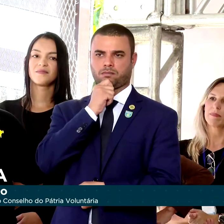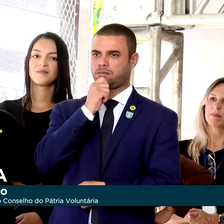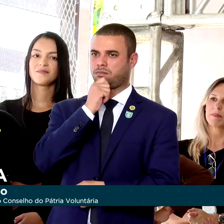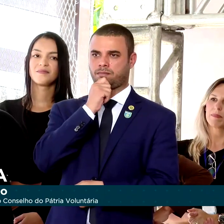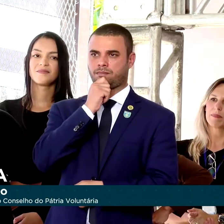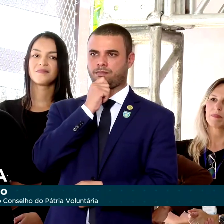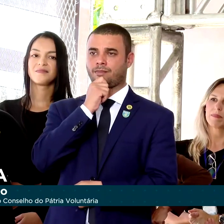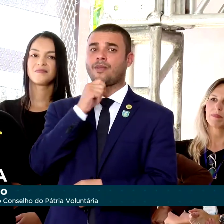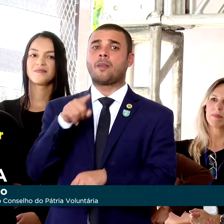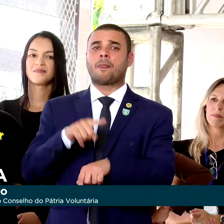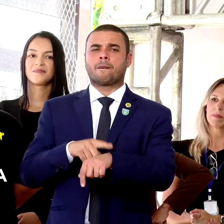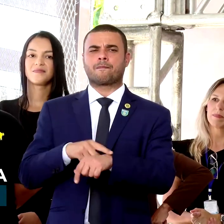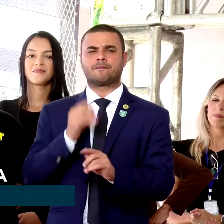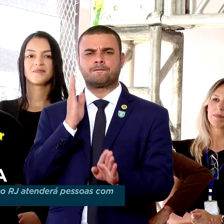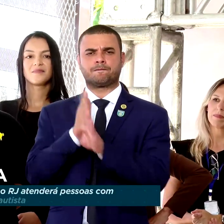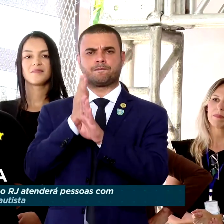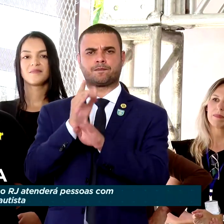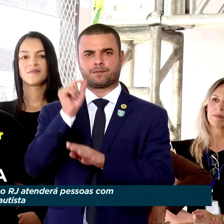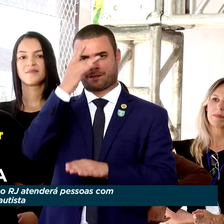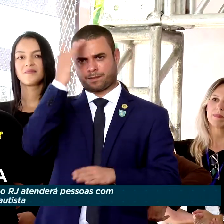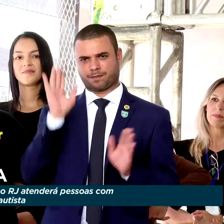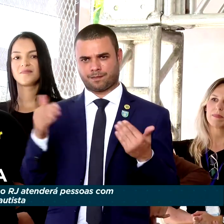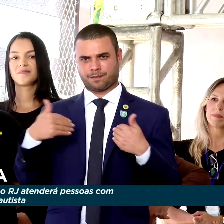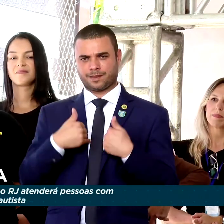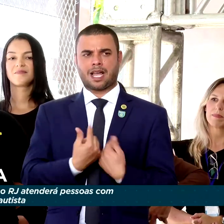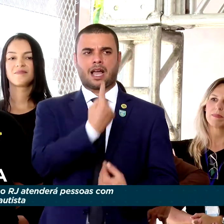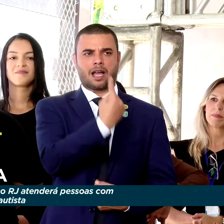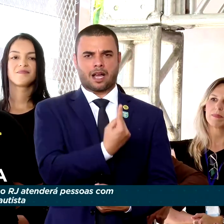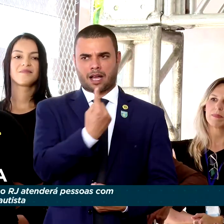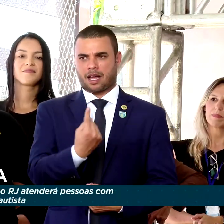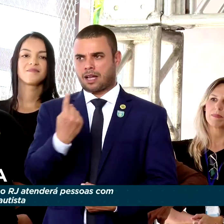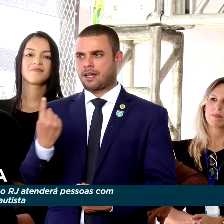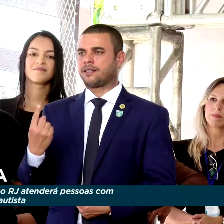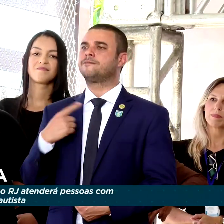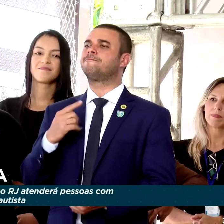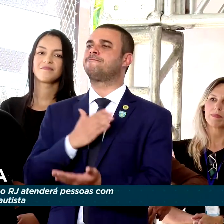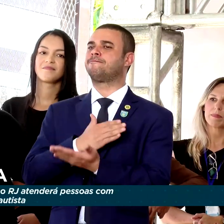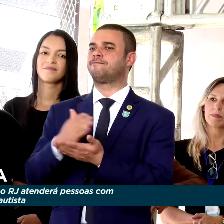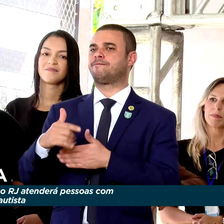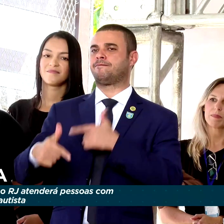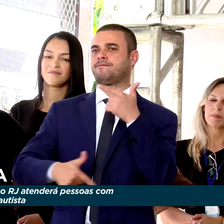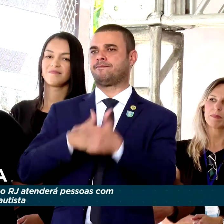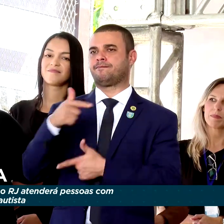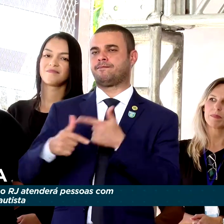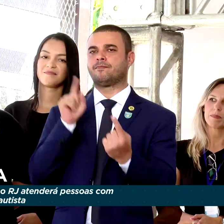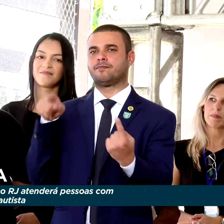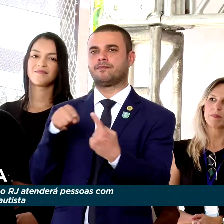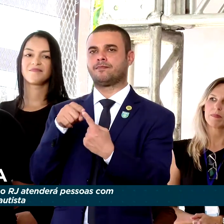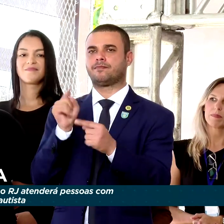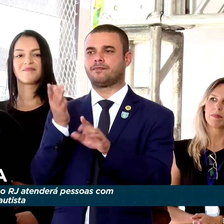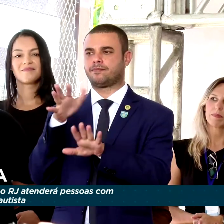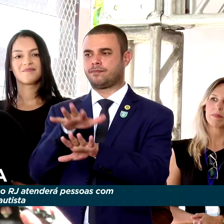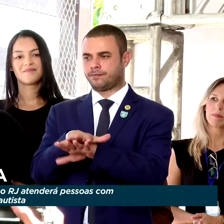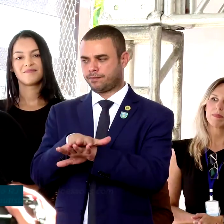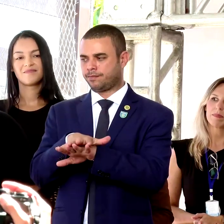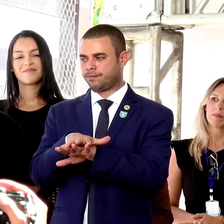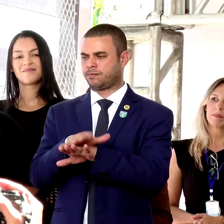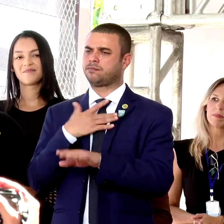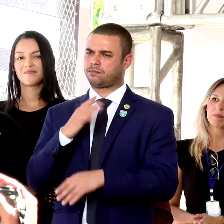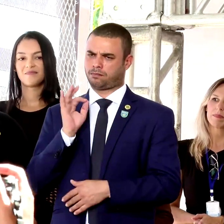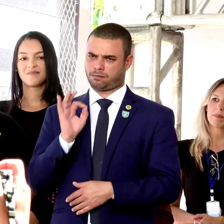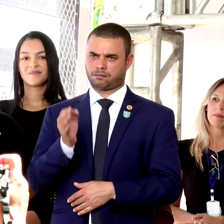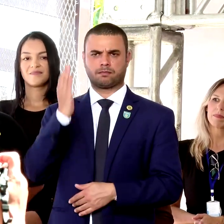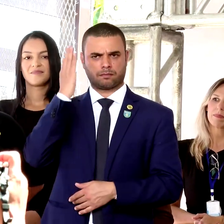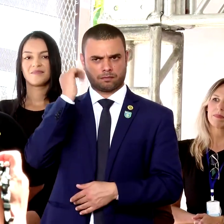receber o diagnóstico do autismo, cada um de vocês inicia uma jornada pela inclusão. Tenho certeza de que